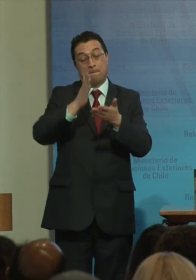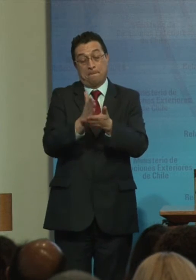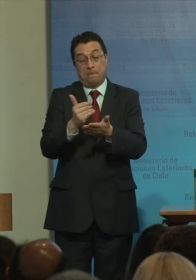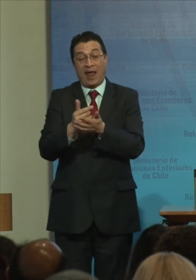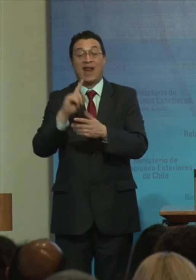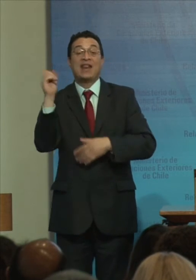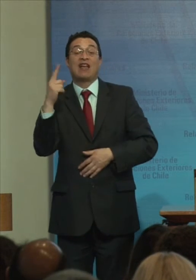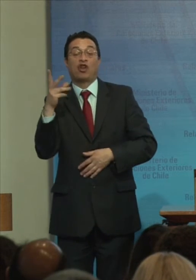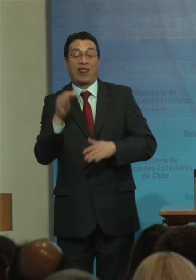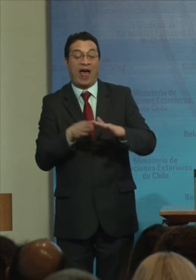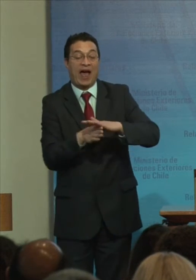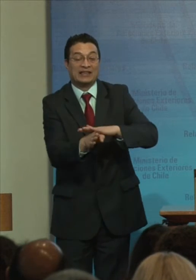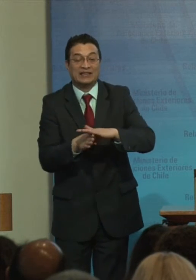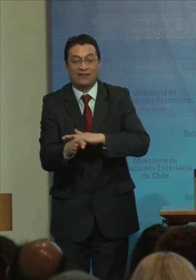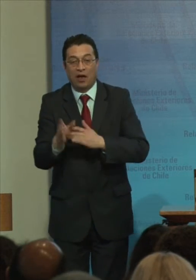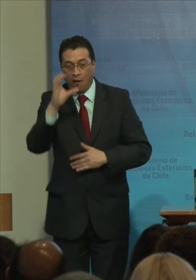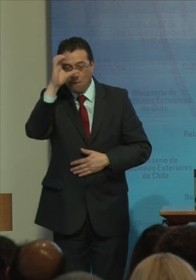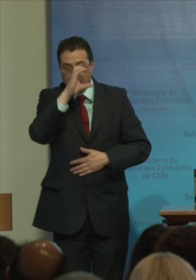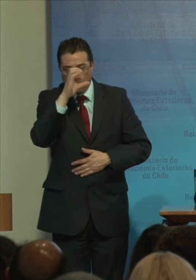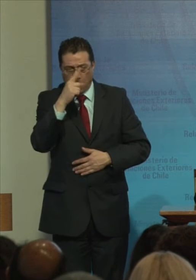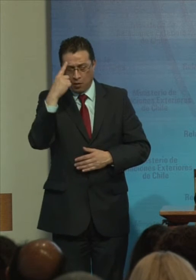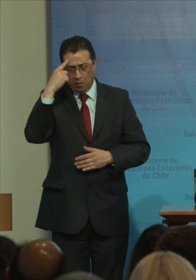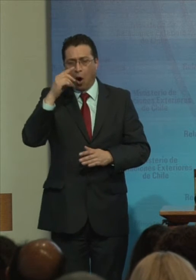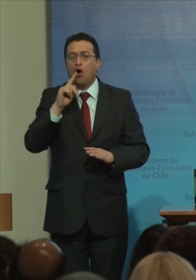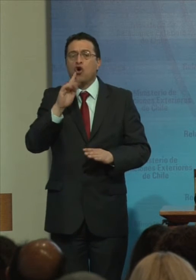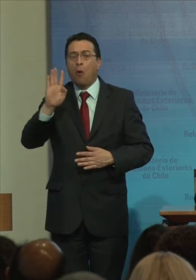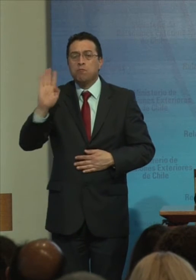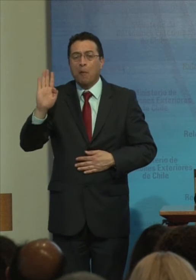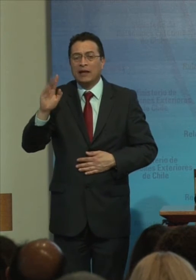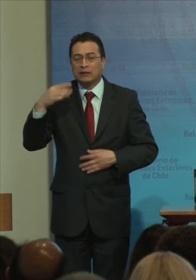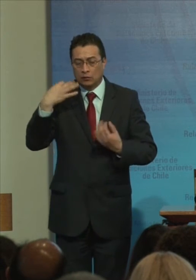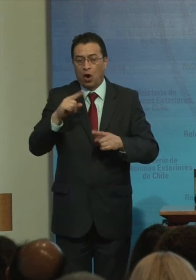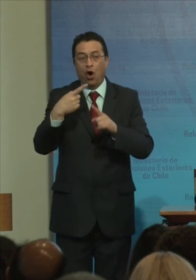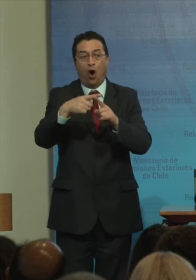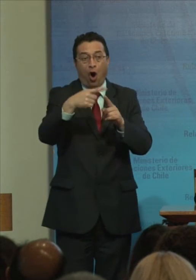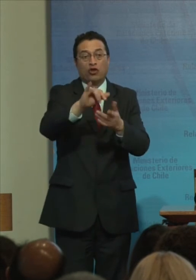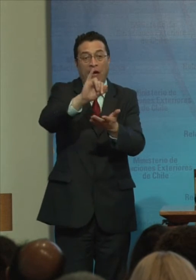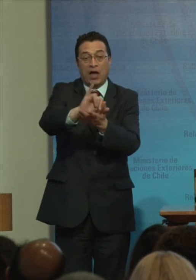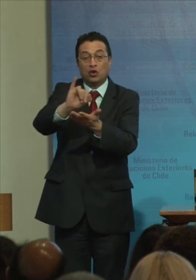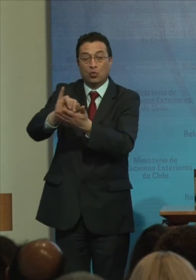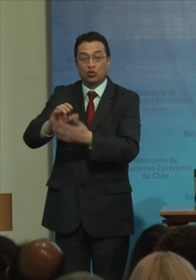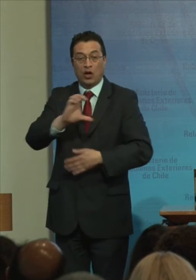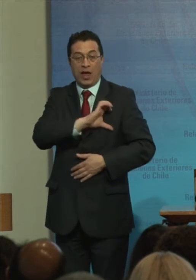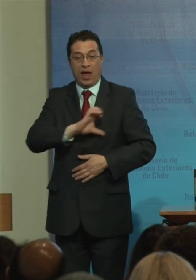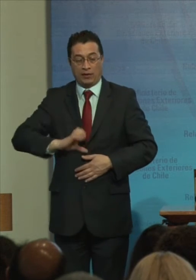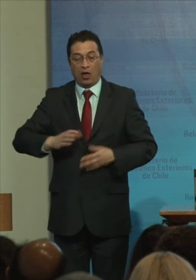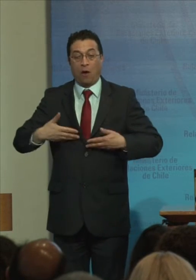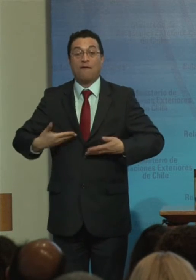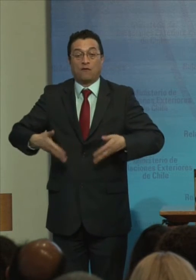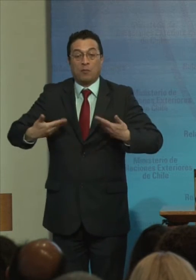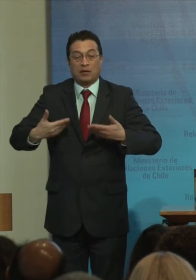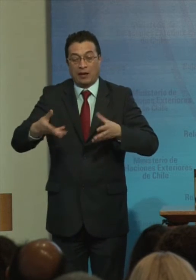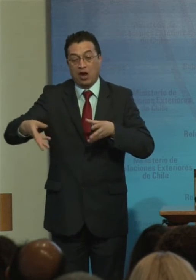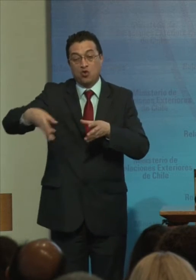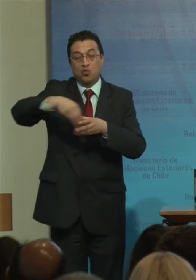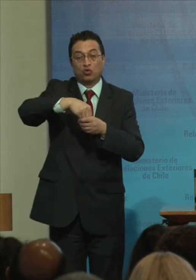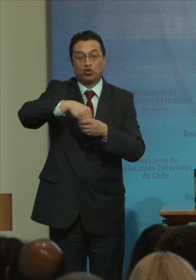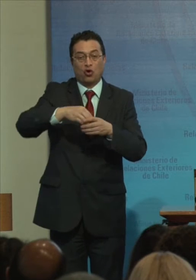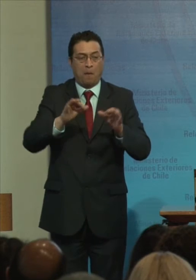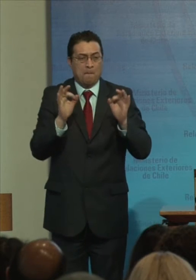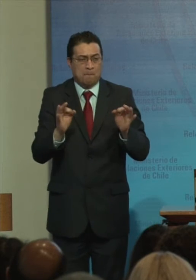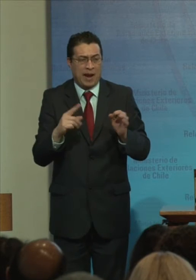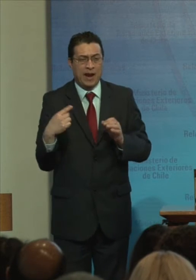accesibilidad Que busca Comprometer La demás Instituciones Del Estado A fomentar La inclusión Plena